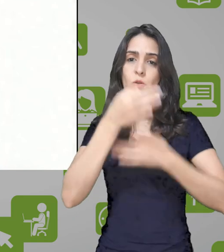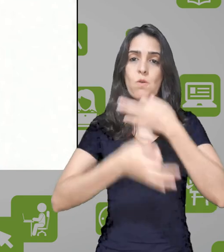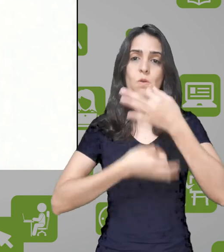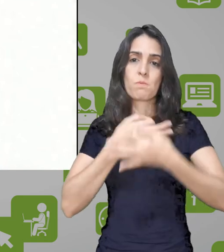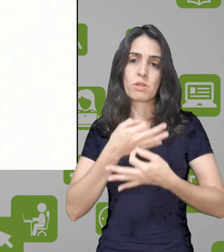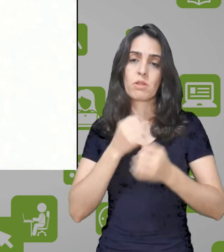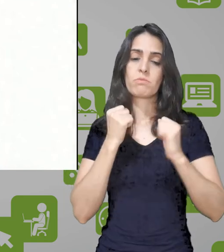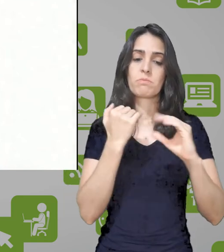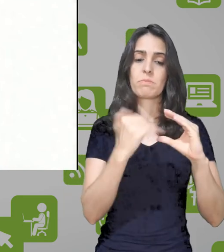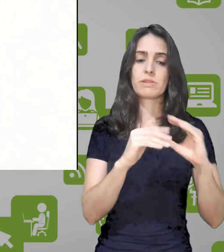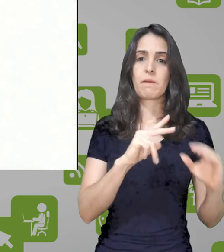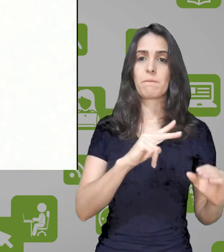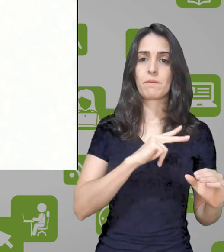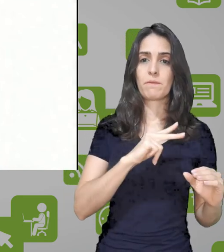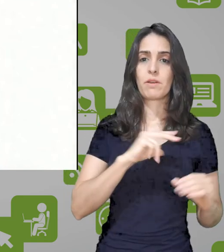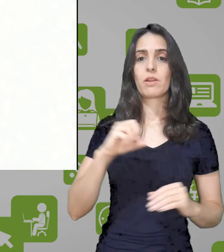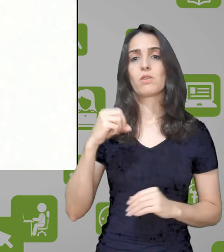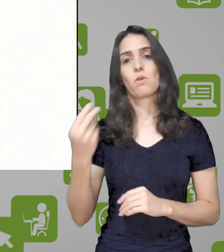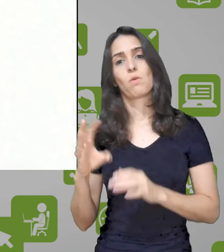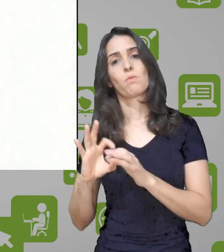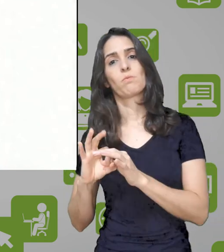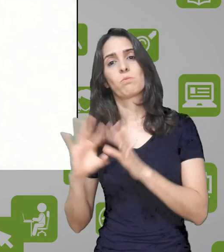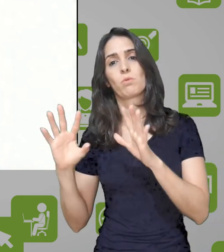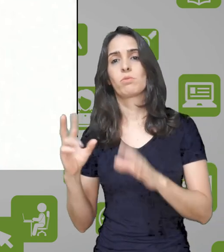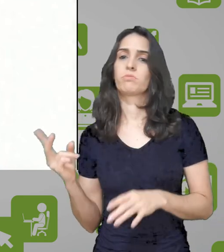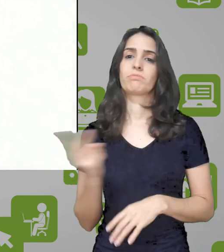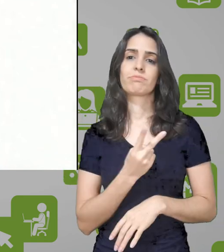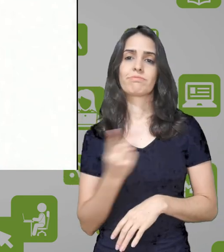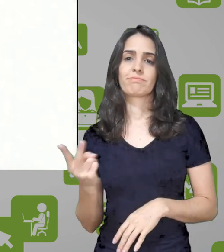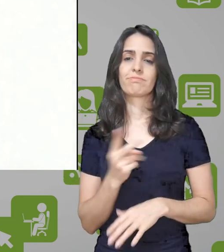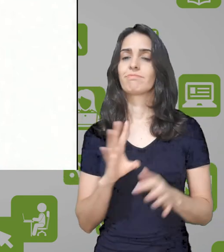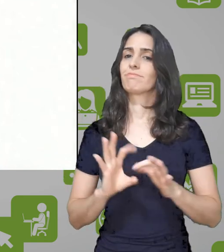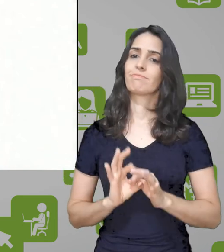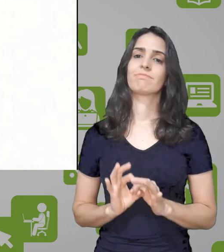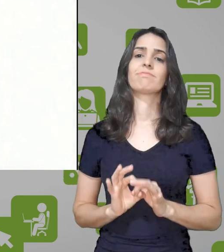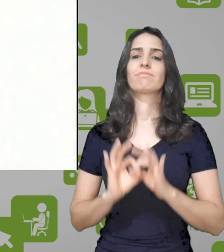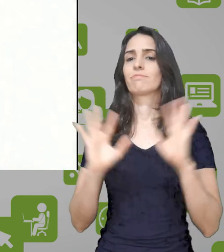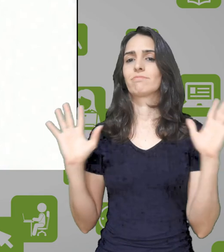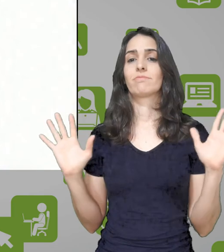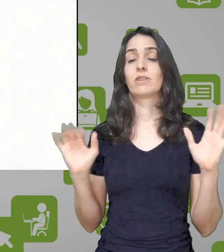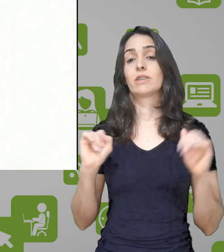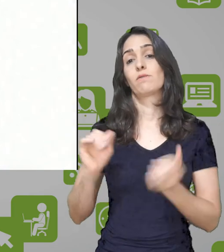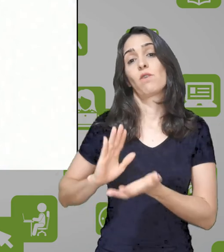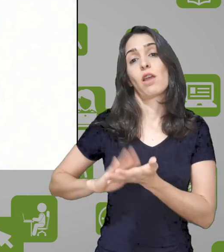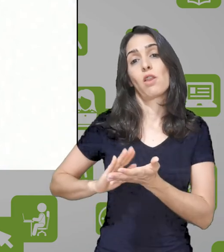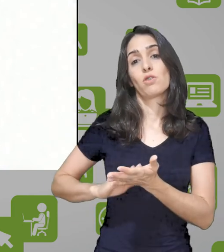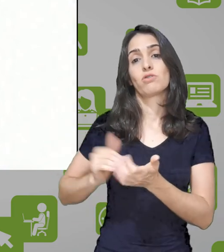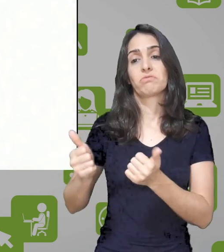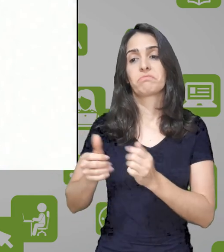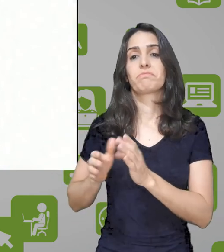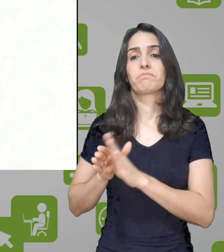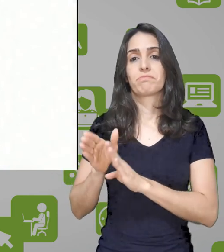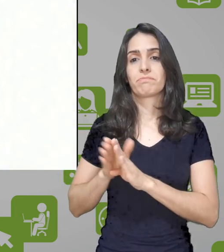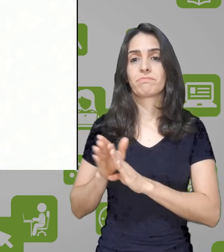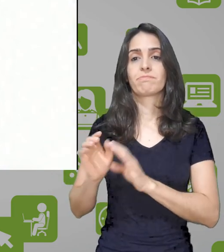mensagem privada ou um comentário público aqui quando se tratar de um elogio, uma orientação mais